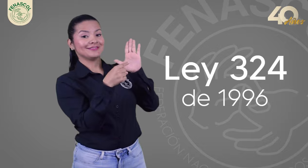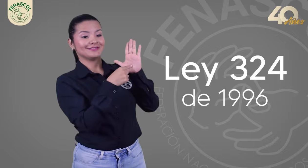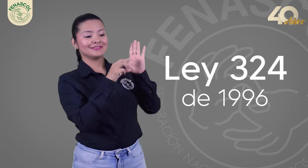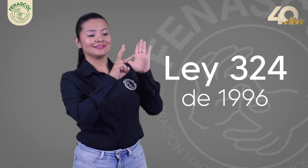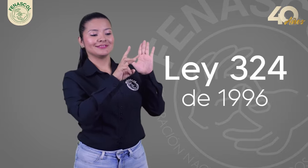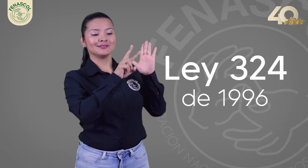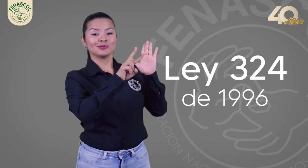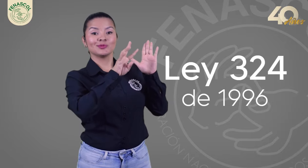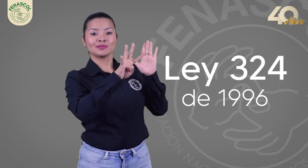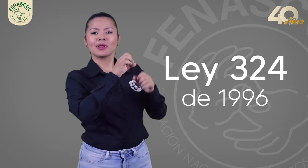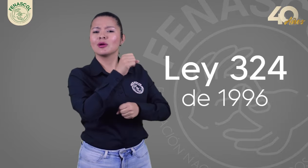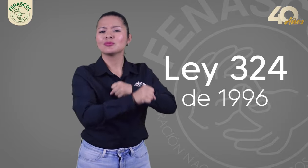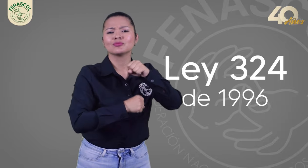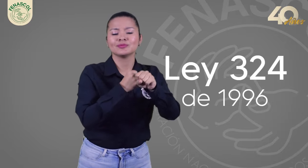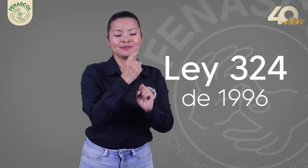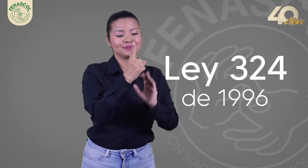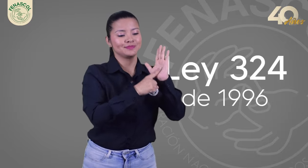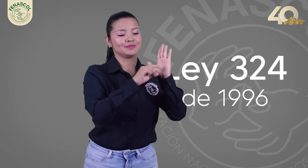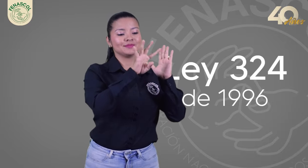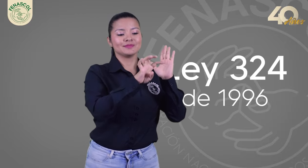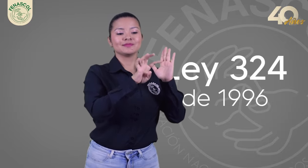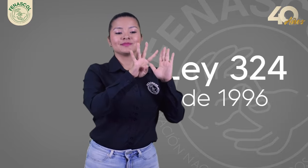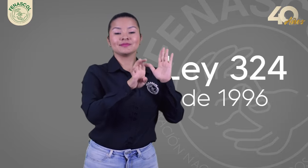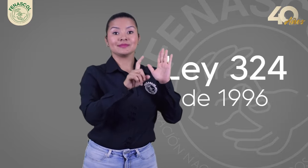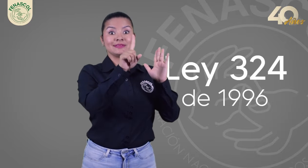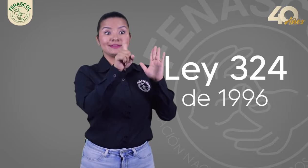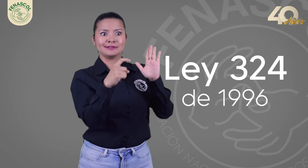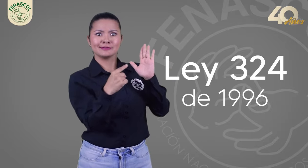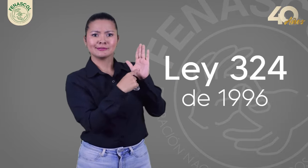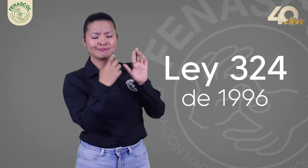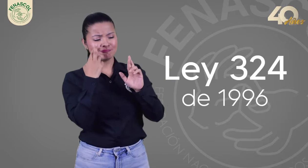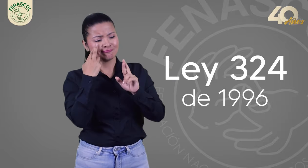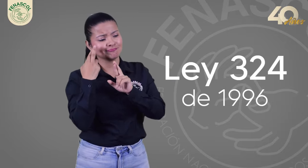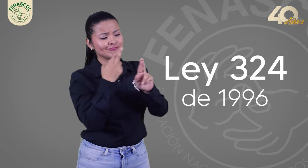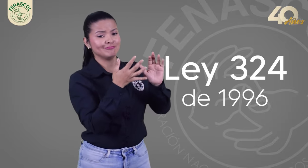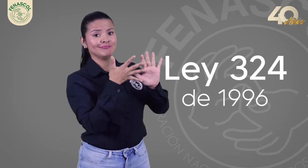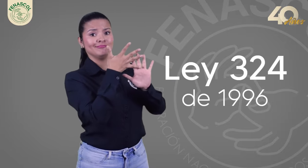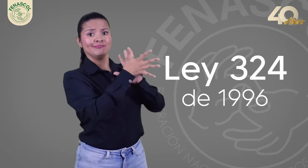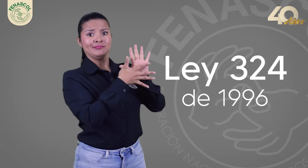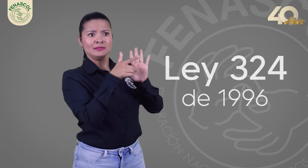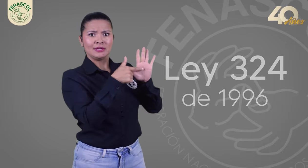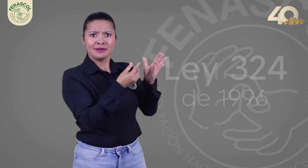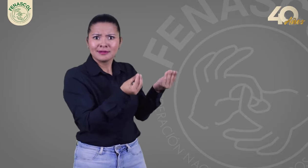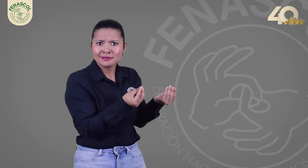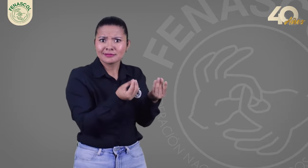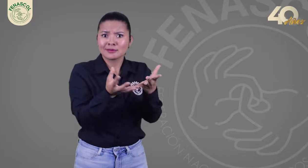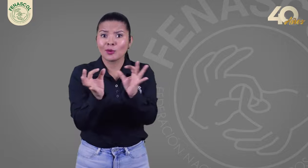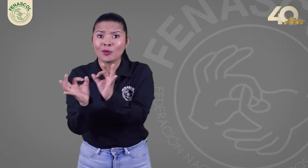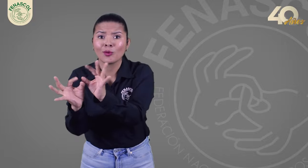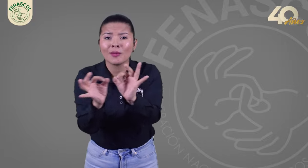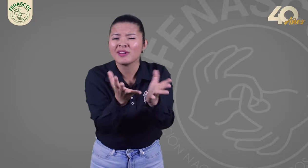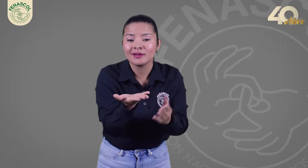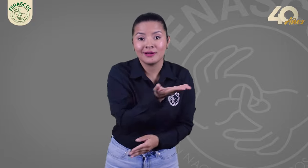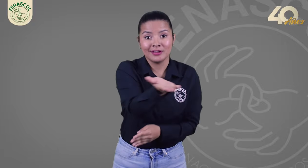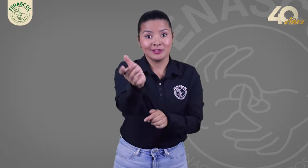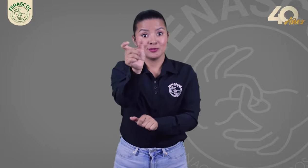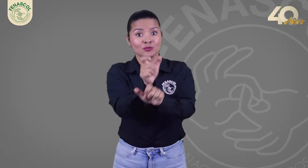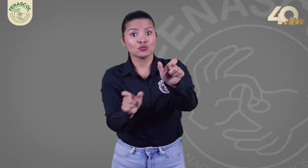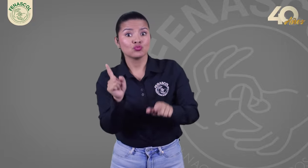A causa de la ley 324 de 1996 que reconoció la lengua de señas se dio la oportunidad a las